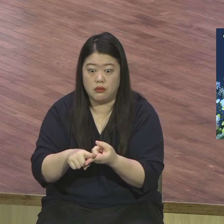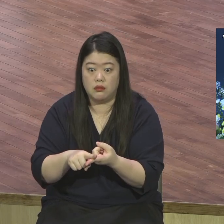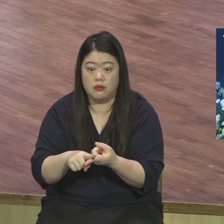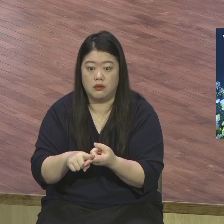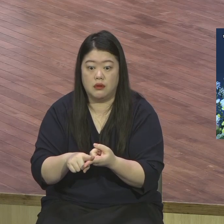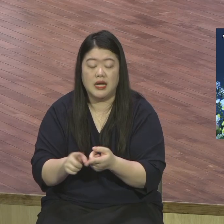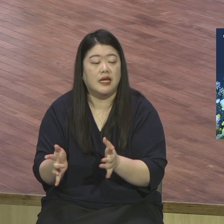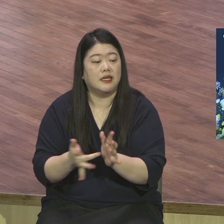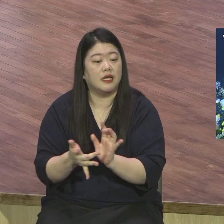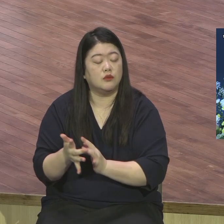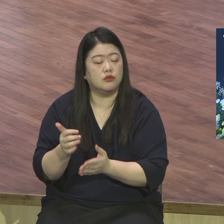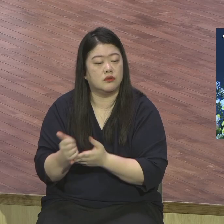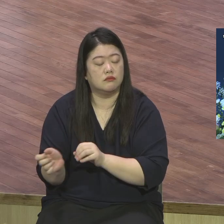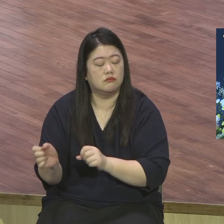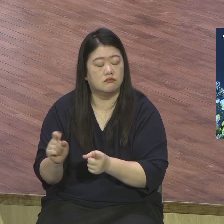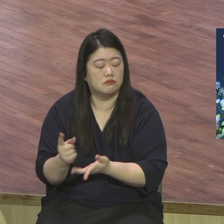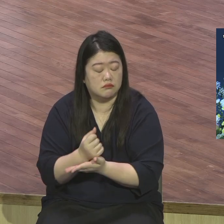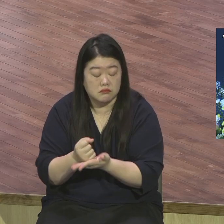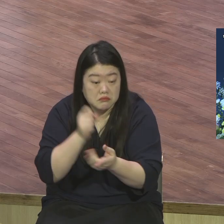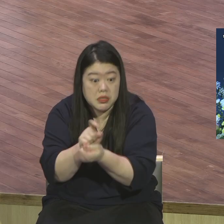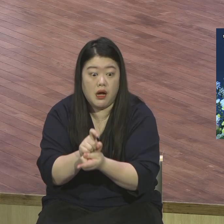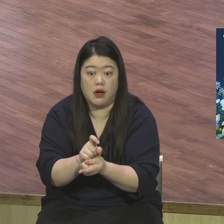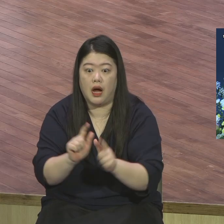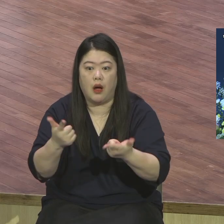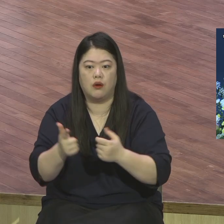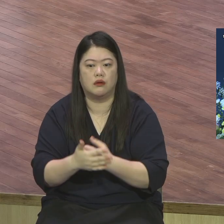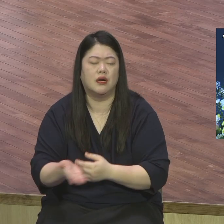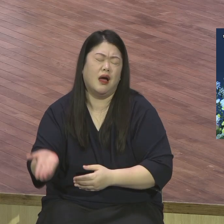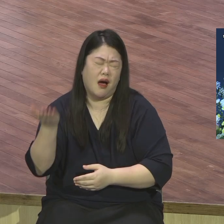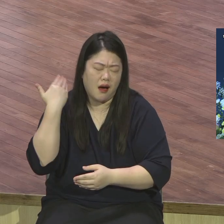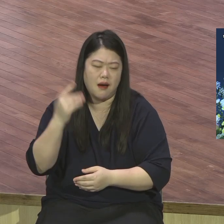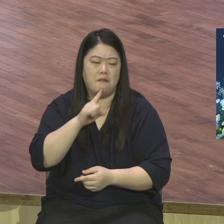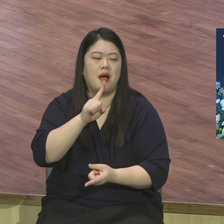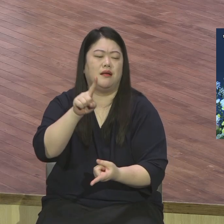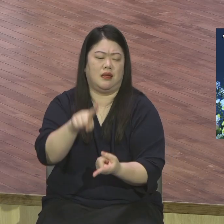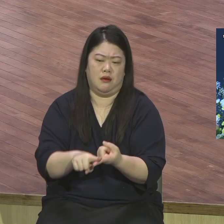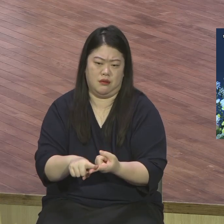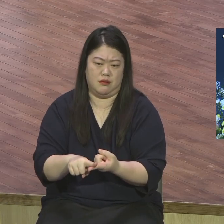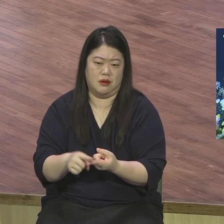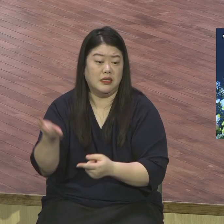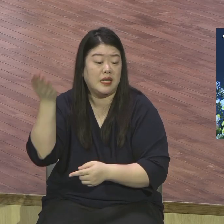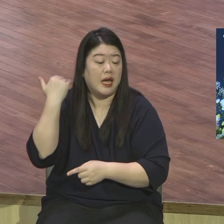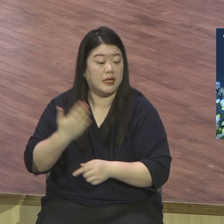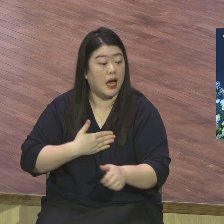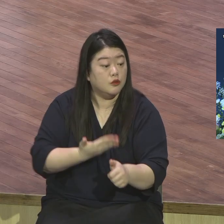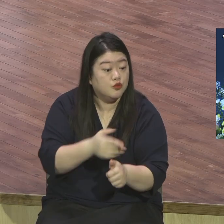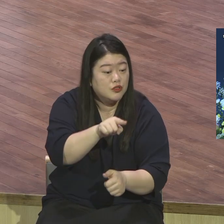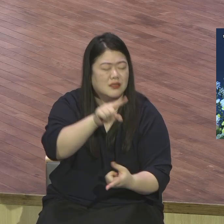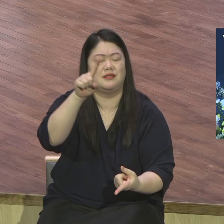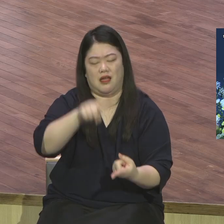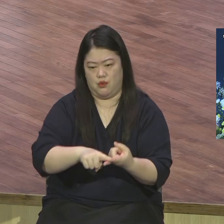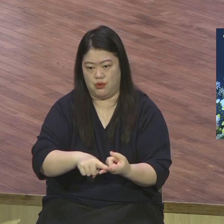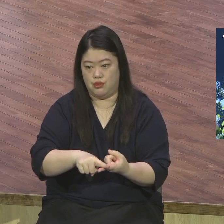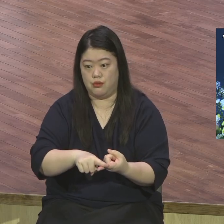언약 성취라는 것입니다 말씀이 그대로 성취됐다는 것입니다 하나님의